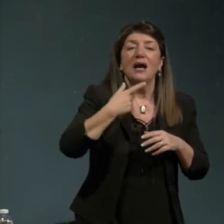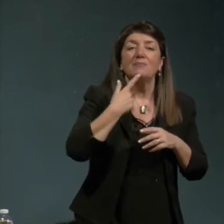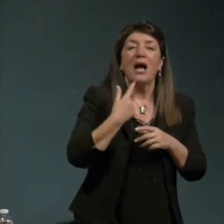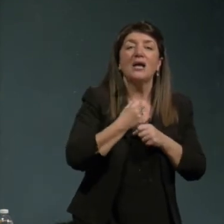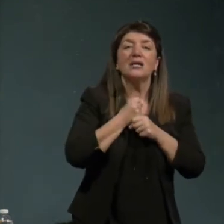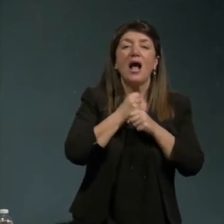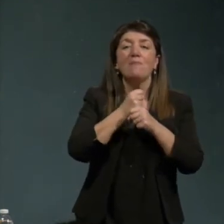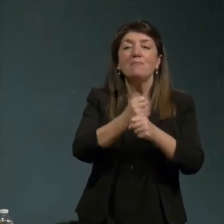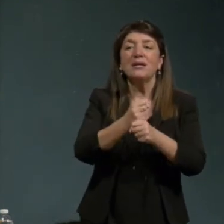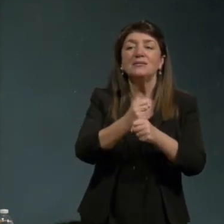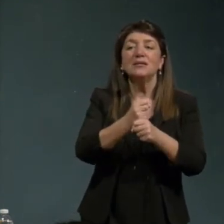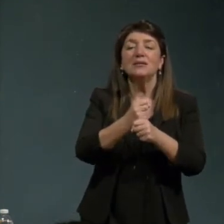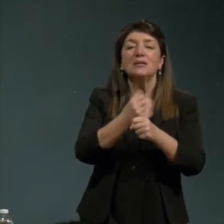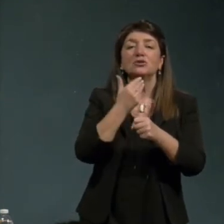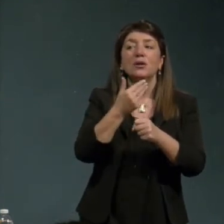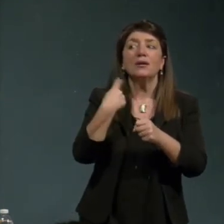e il fatto